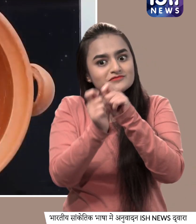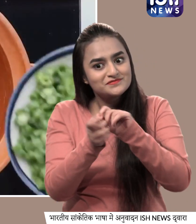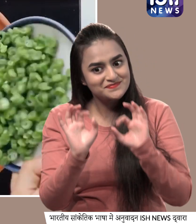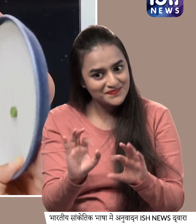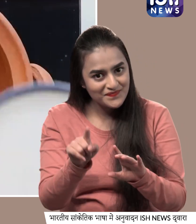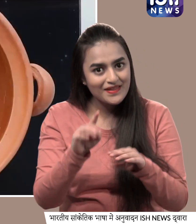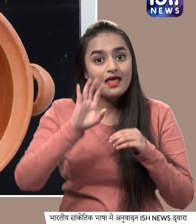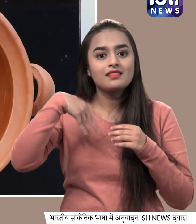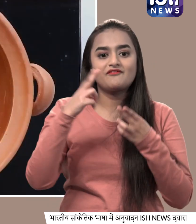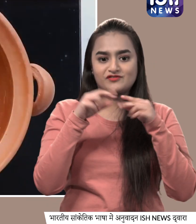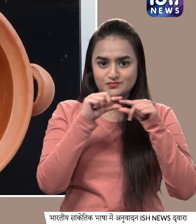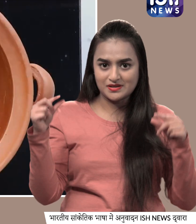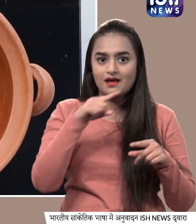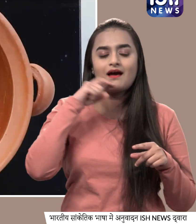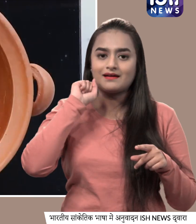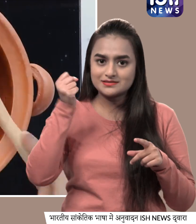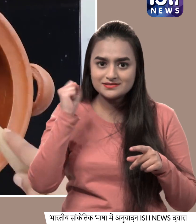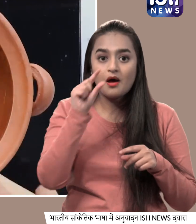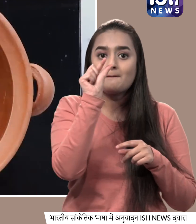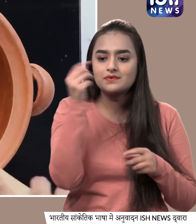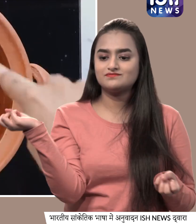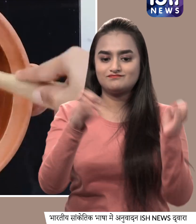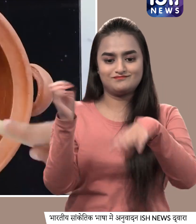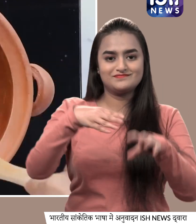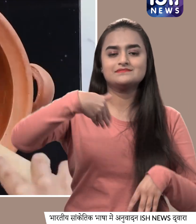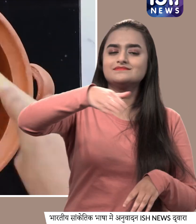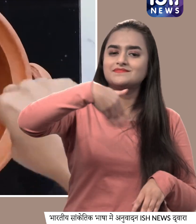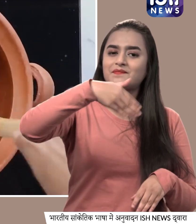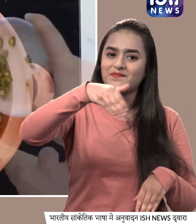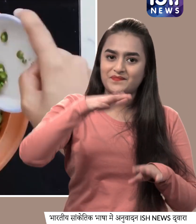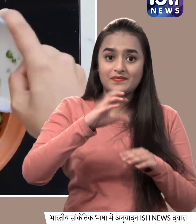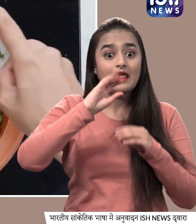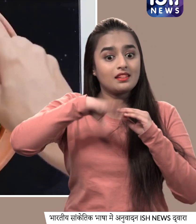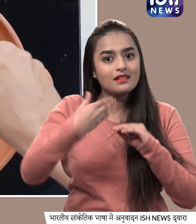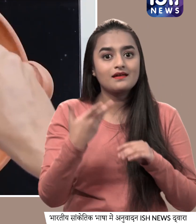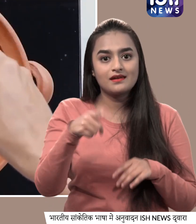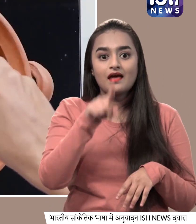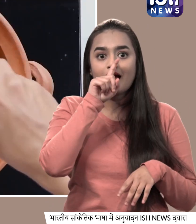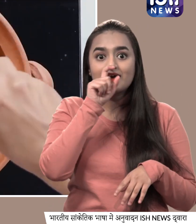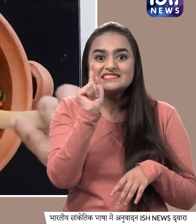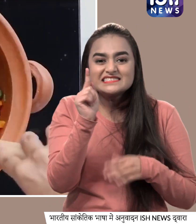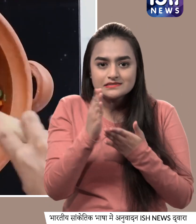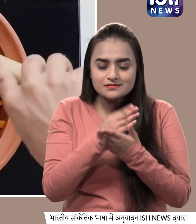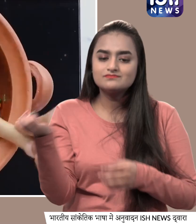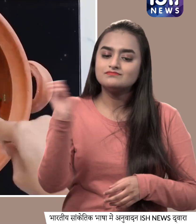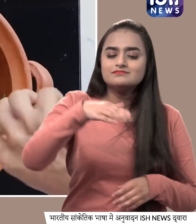फिर उसमें बीन्स, गाजर और मटर डालकर स्टर कर लीजे, फिर हरीमेच टालकर और स्टर कर ले,